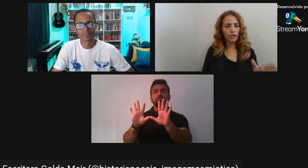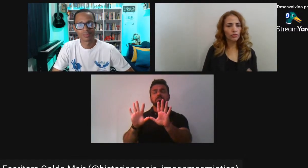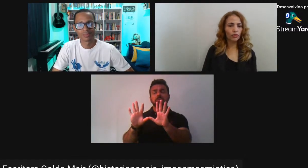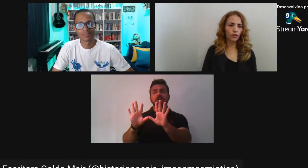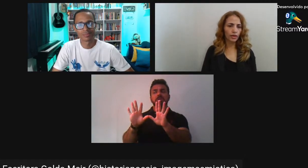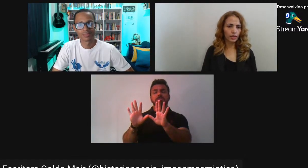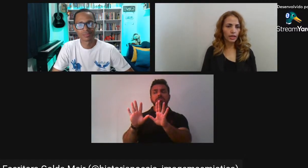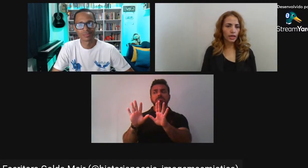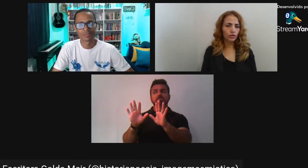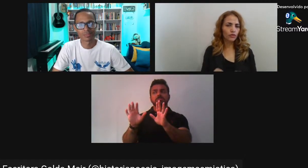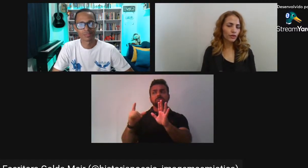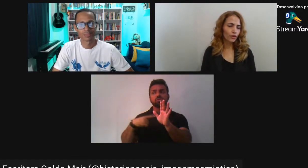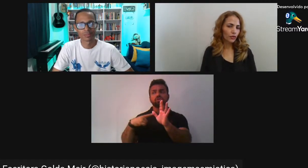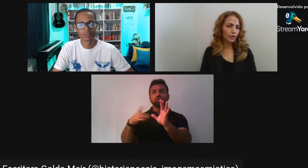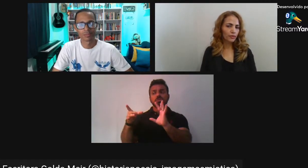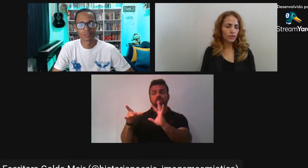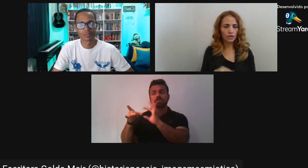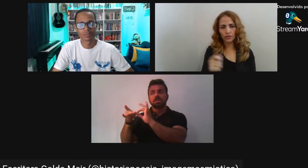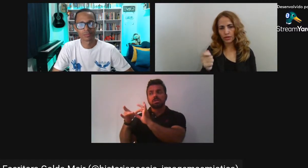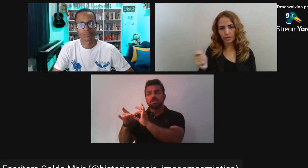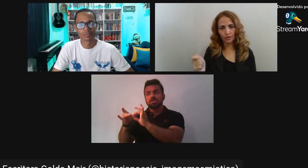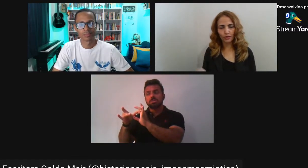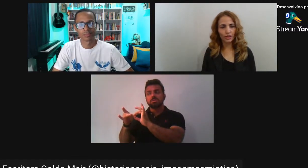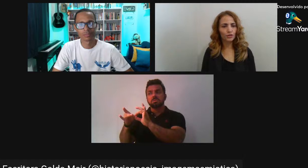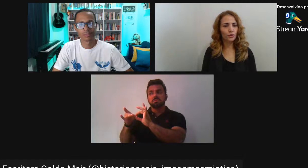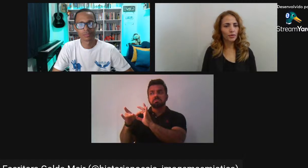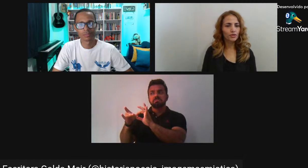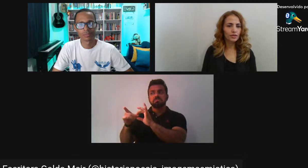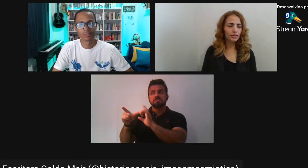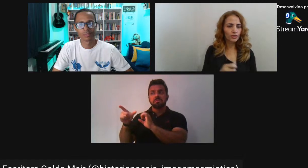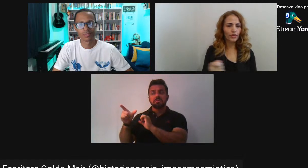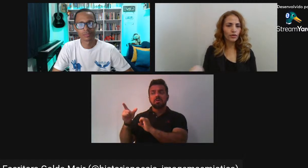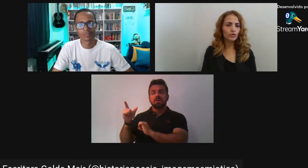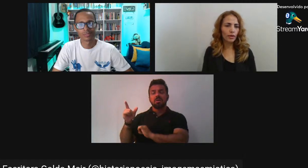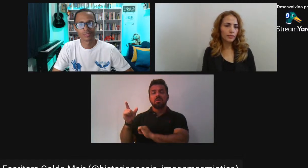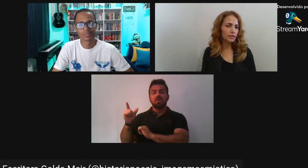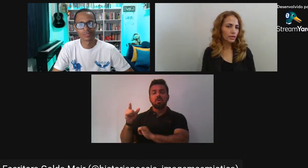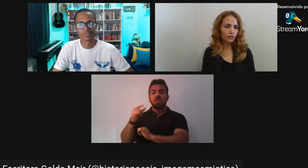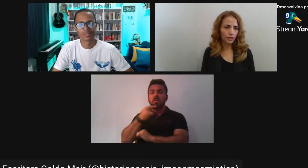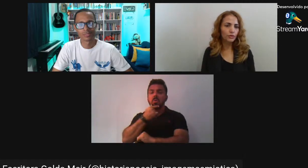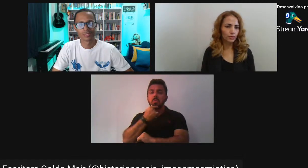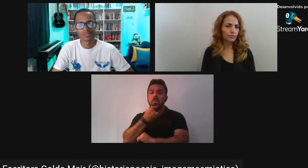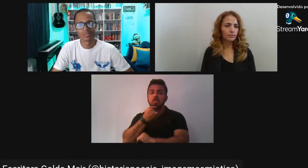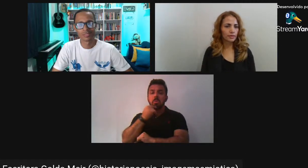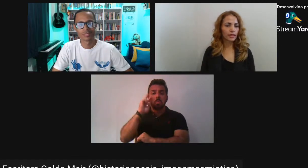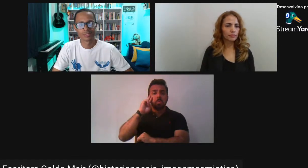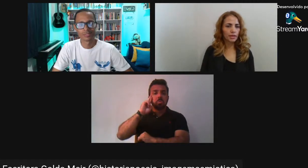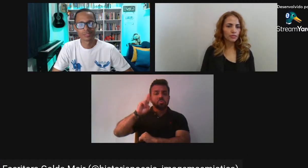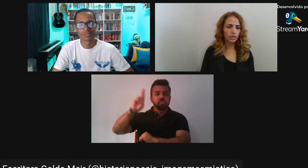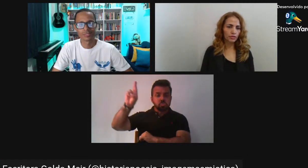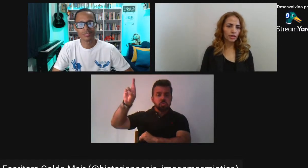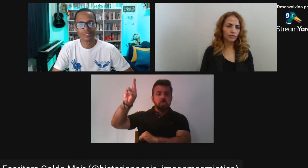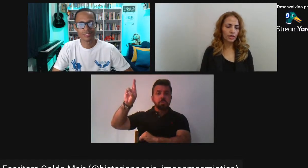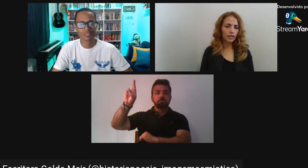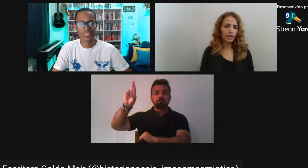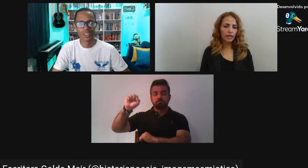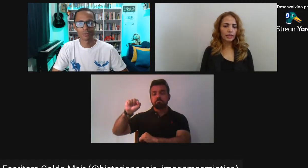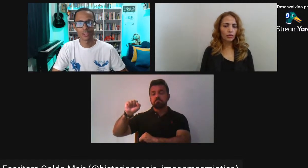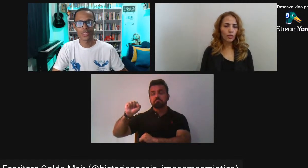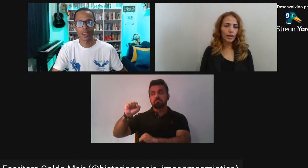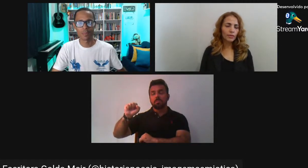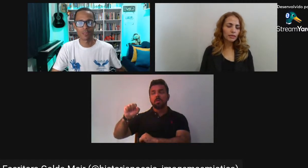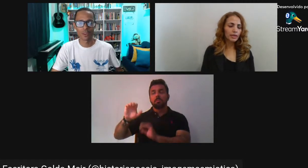Mesmo tendo alforria Eu só vendo alforria Para você Se você assinar um contrativo Me dizendo Que você vai continuar Me servindo Mesmo sendo livre